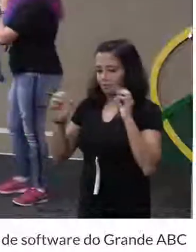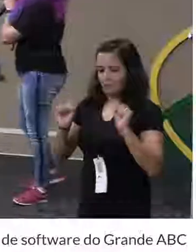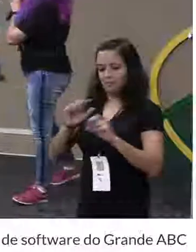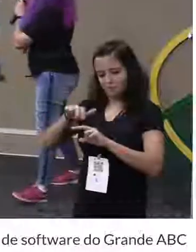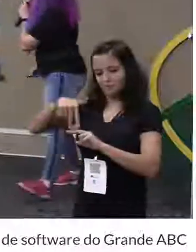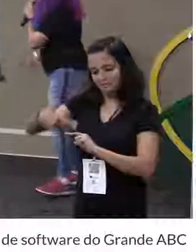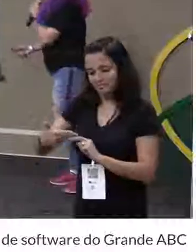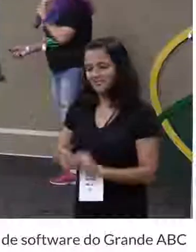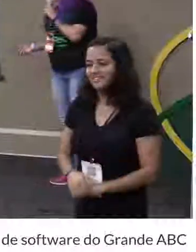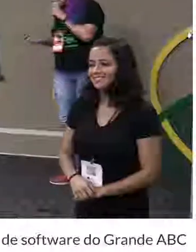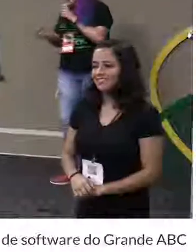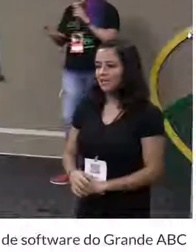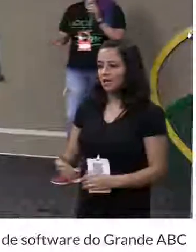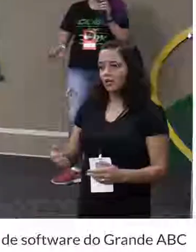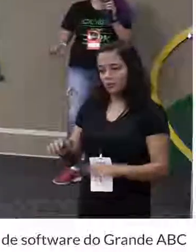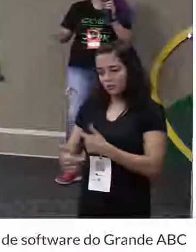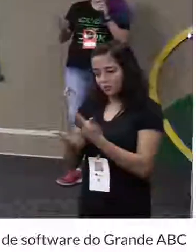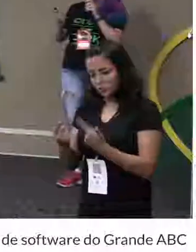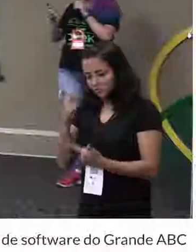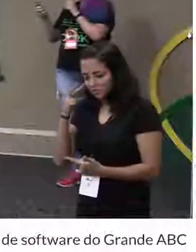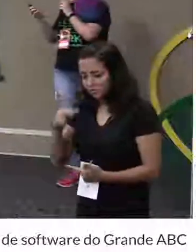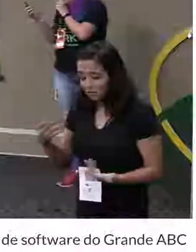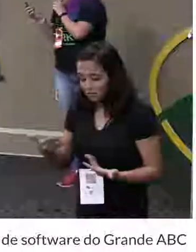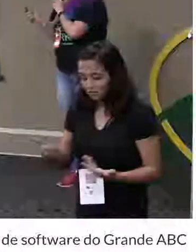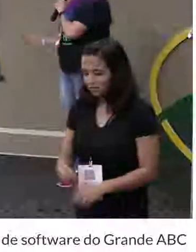muito grande. Ainda bem que eu olhei para baixo.